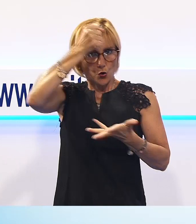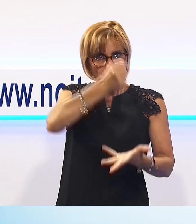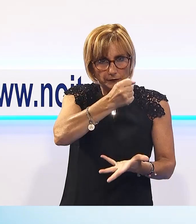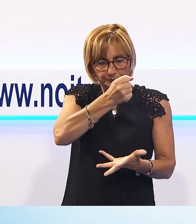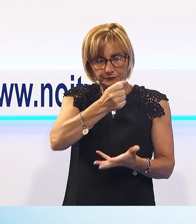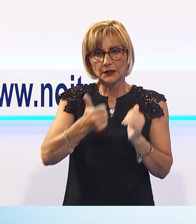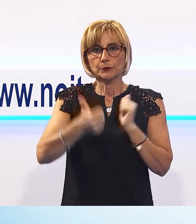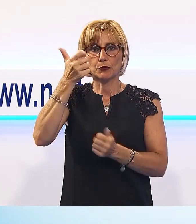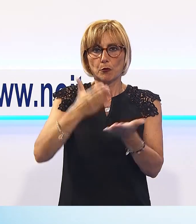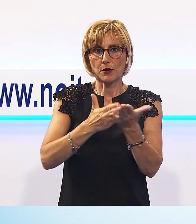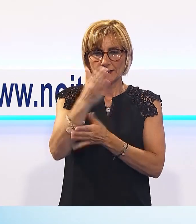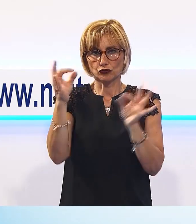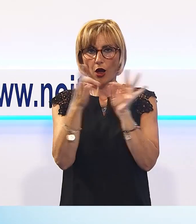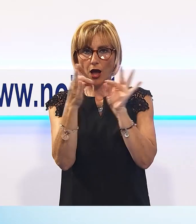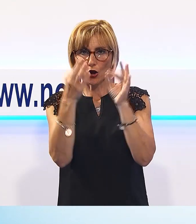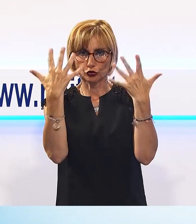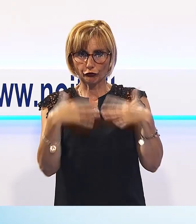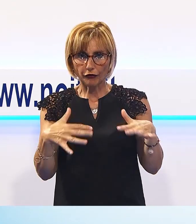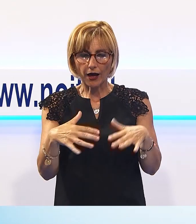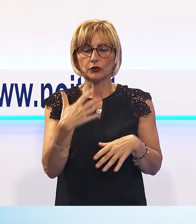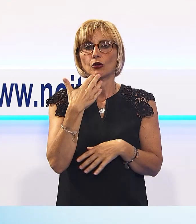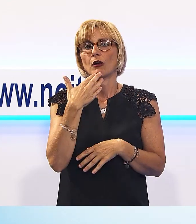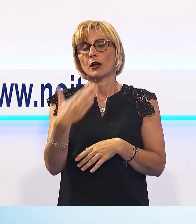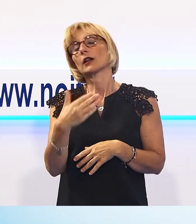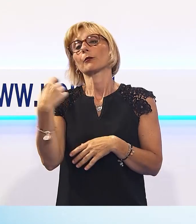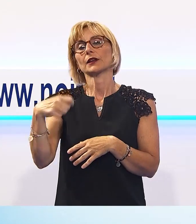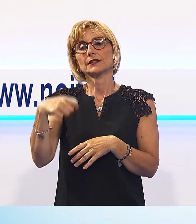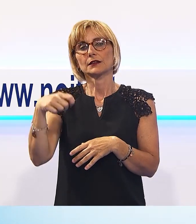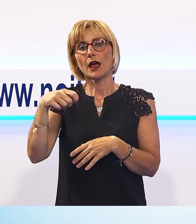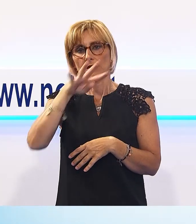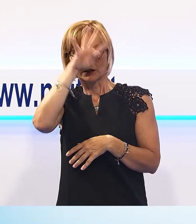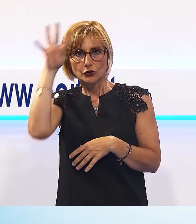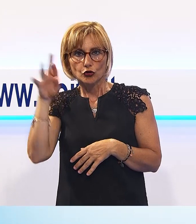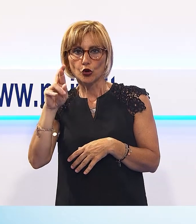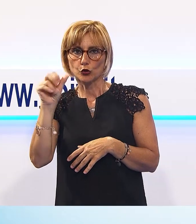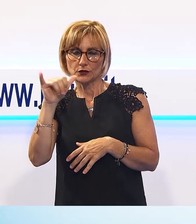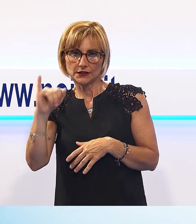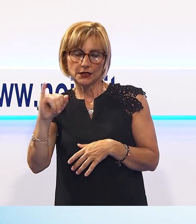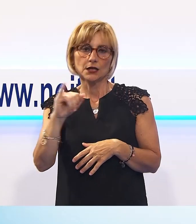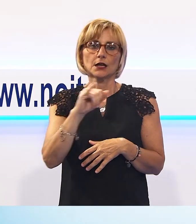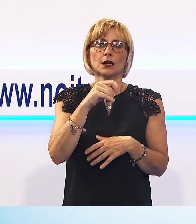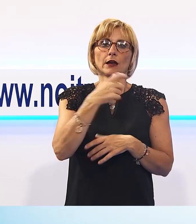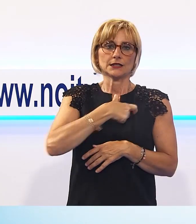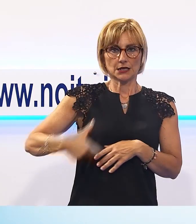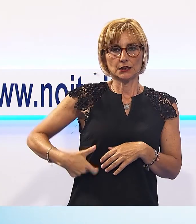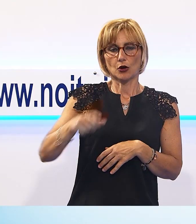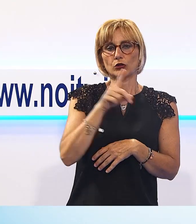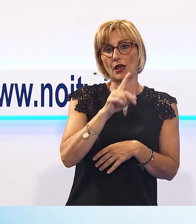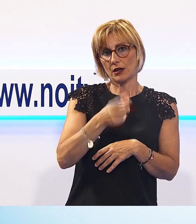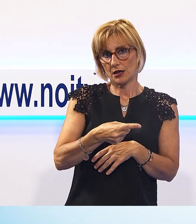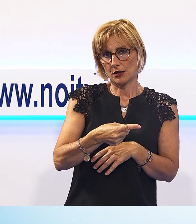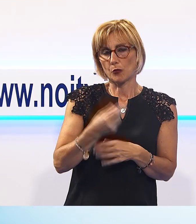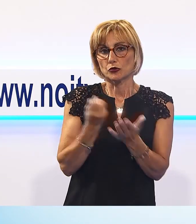chiave dell'accordo siglato tra il Sindaco Giorgio Del Ghingaro e il Presidente della Regione Enrico Rossi per pianificare lo sviluppo dell'area